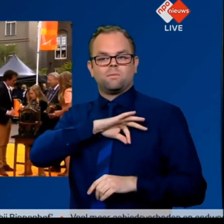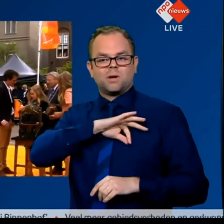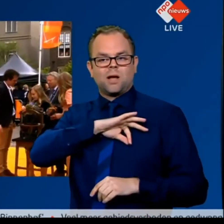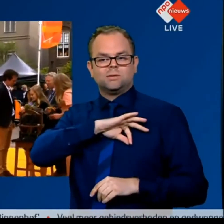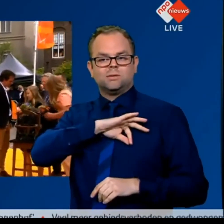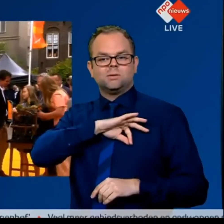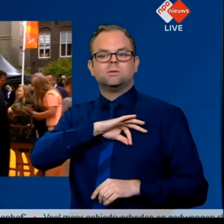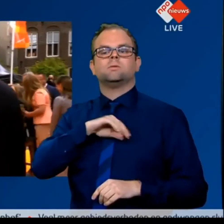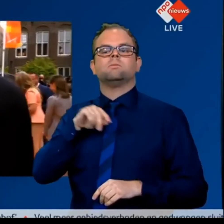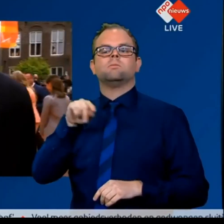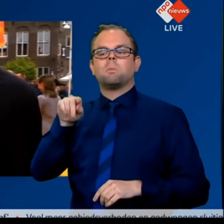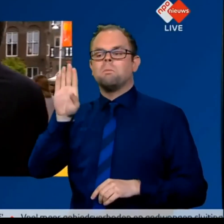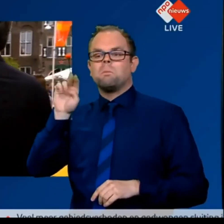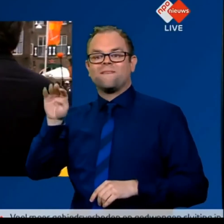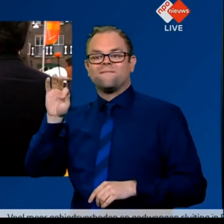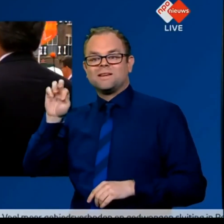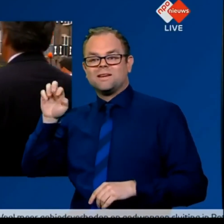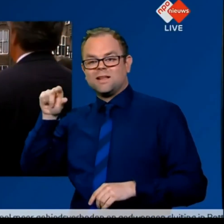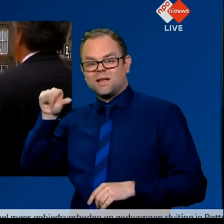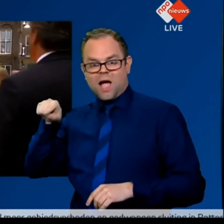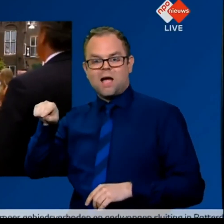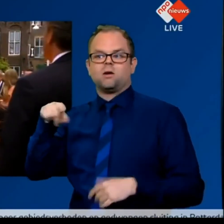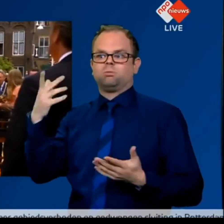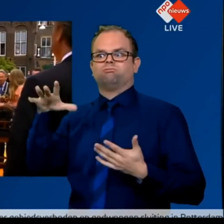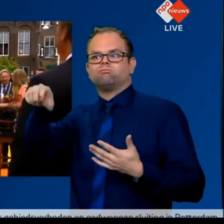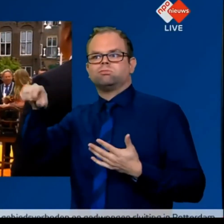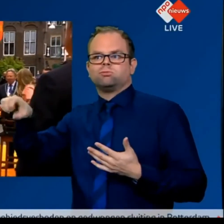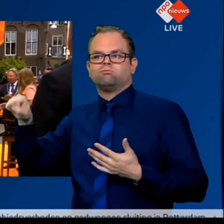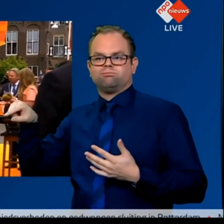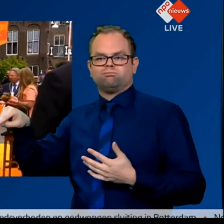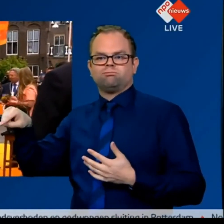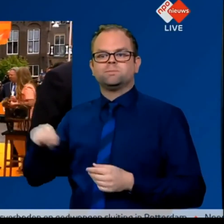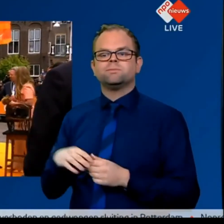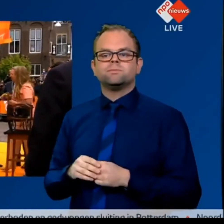met dat er zoveel meer studierichtingen zijn in Groningen.